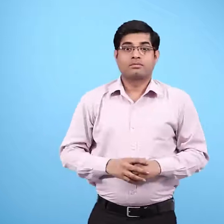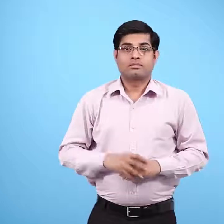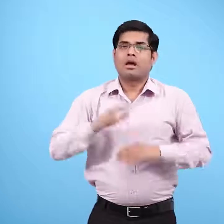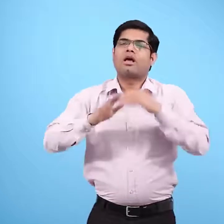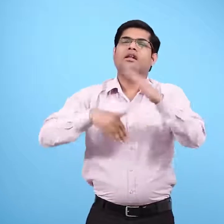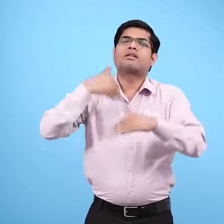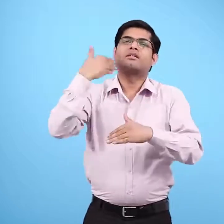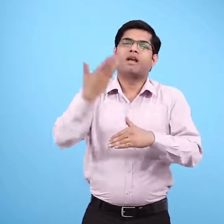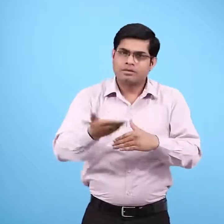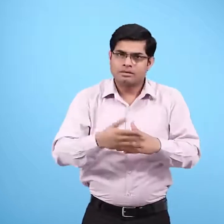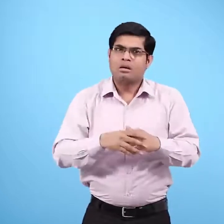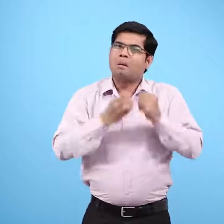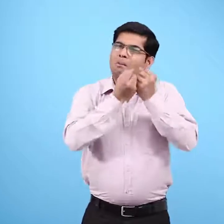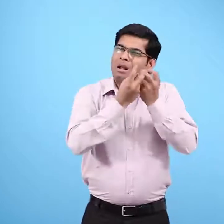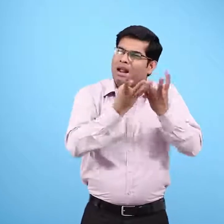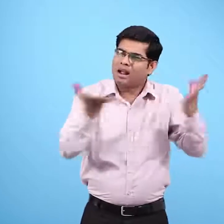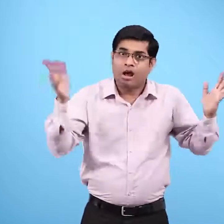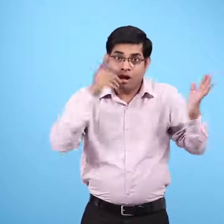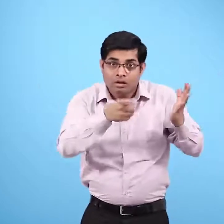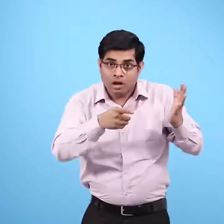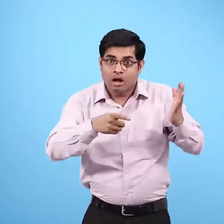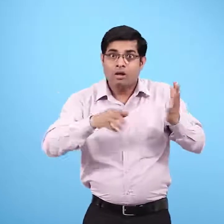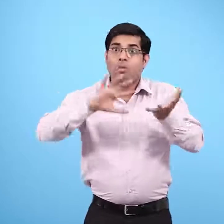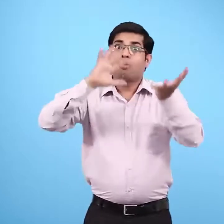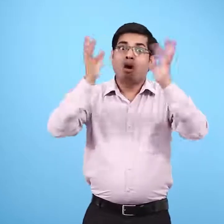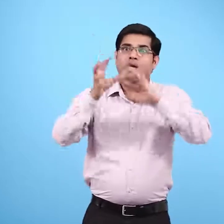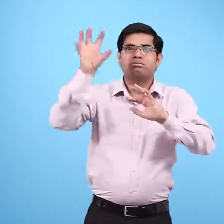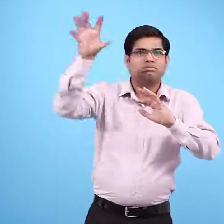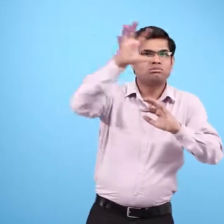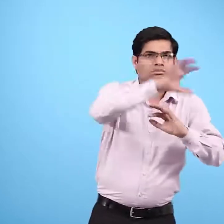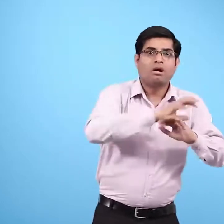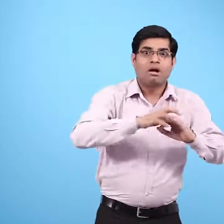फिर कितने ही अन्य प्रयोग दुनिया के कोने कोने में किये गए